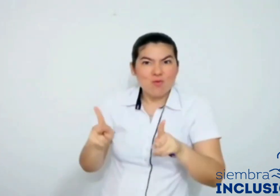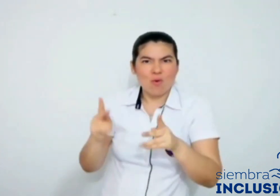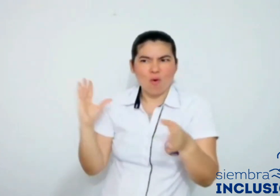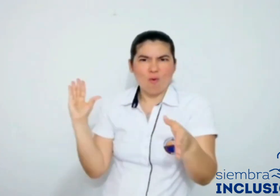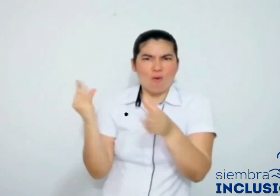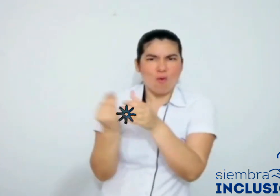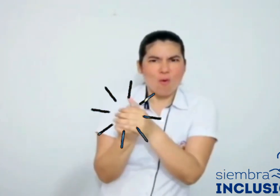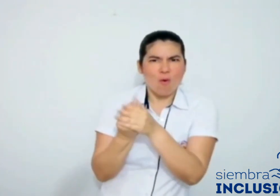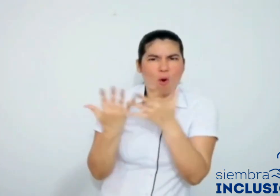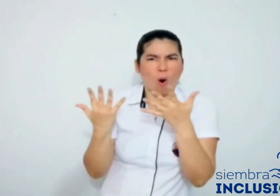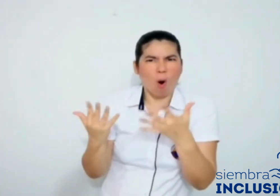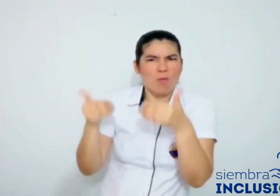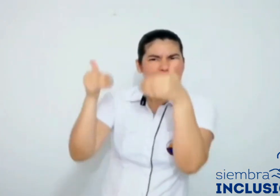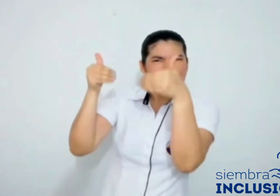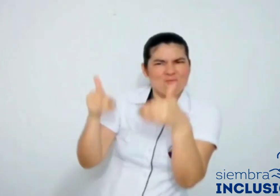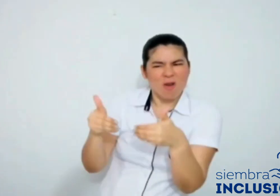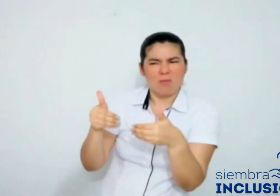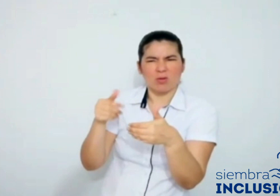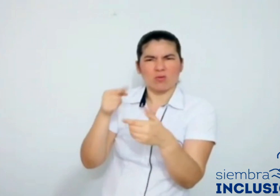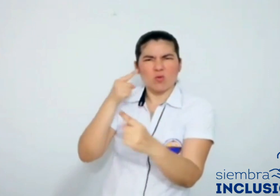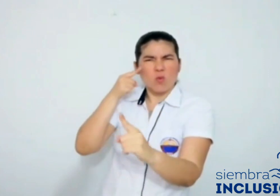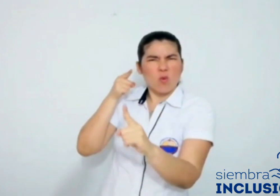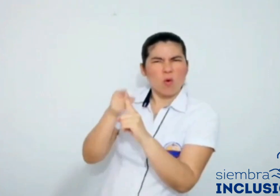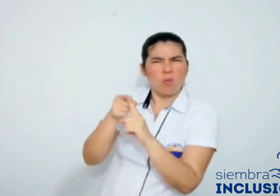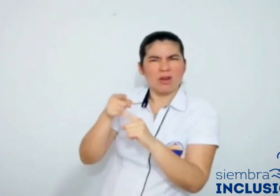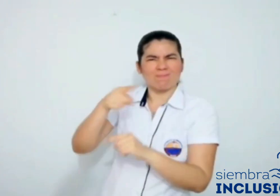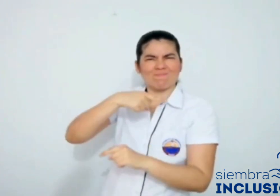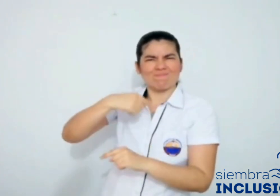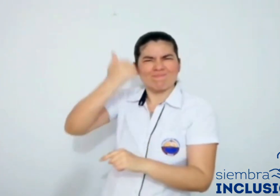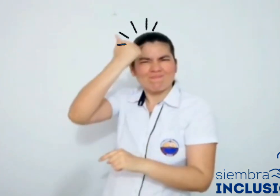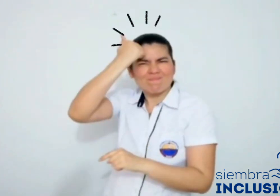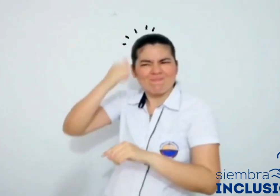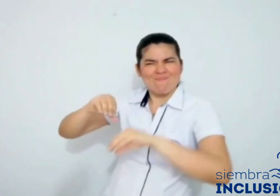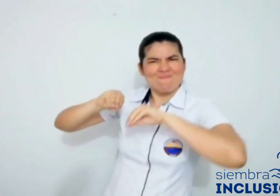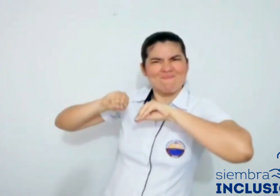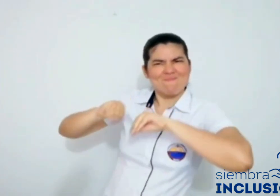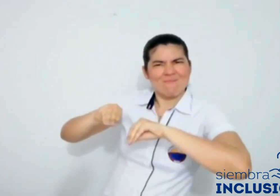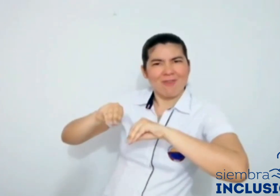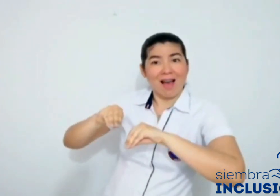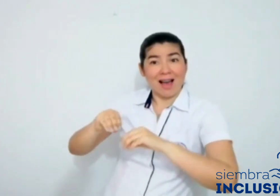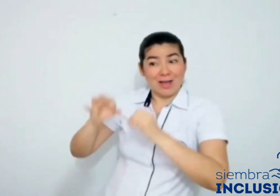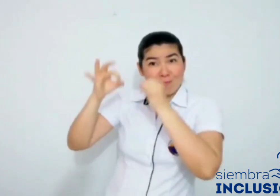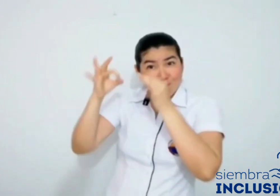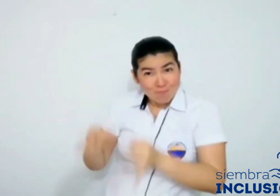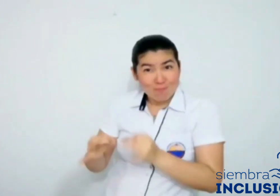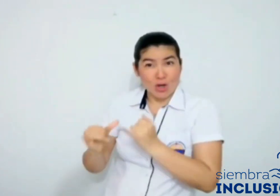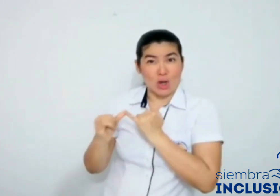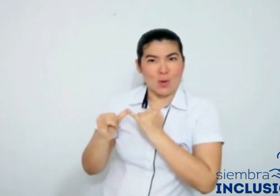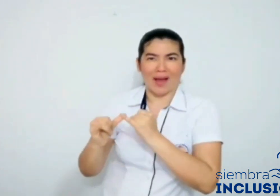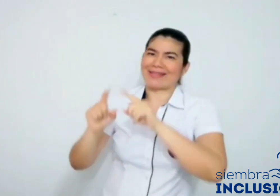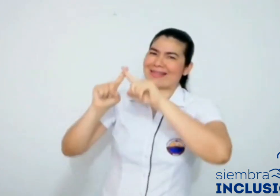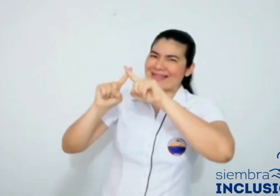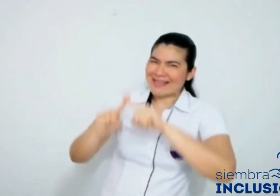Docentes que han reconocido la diversidad de sus estudiantes como un valor